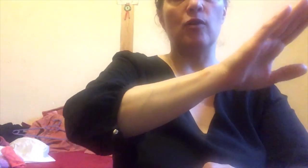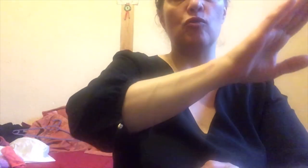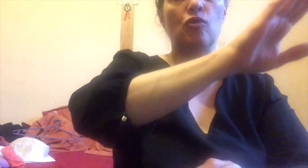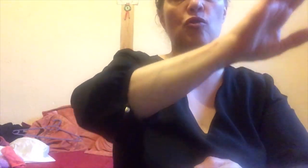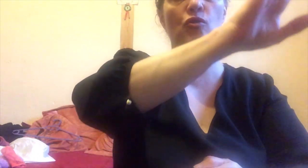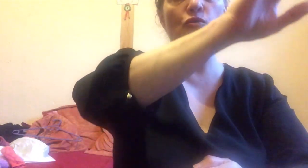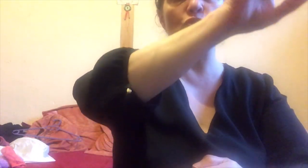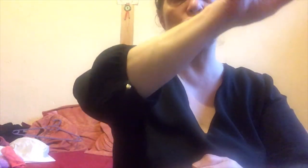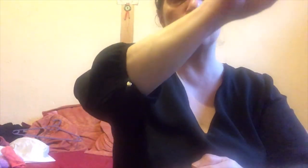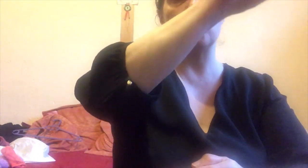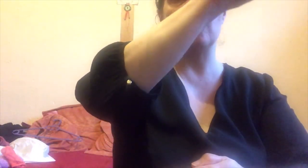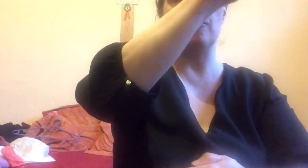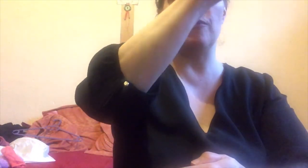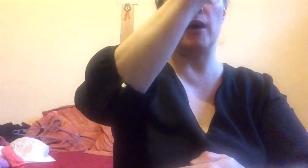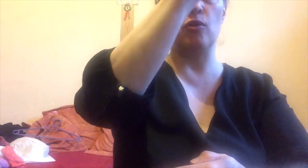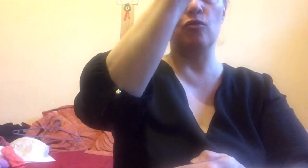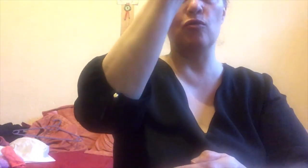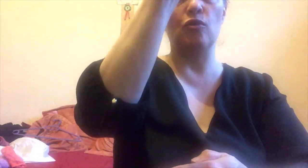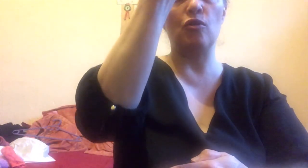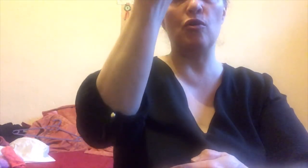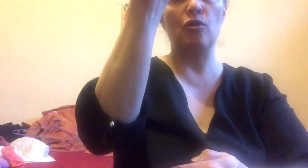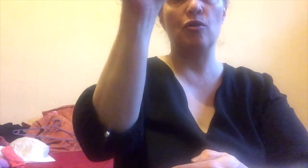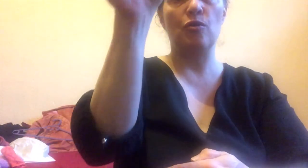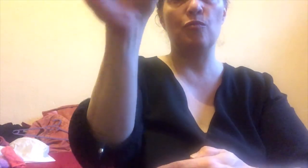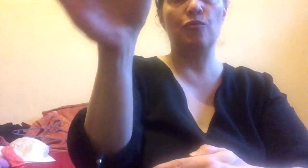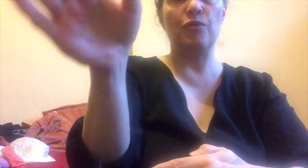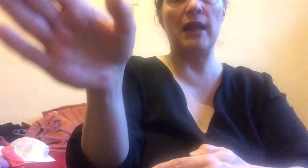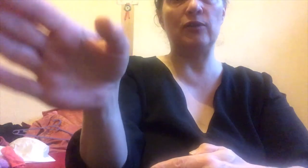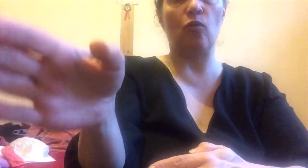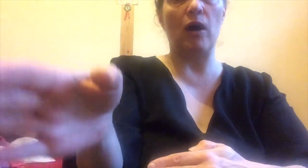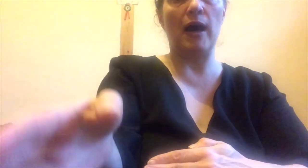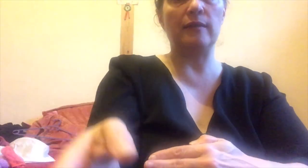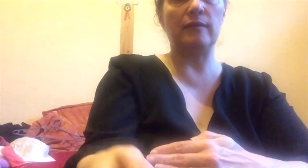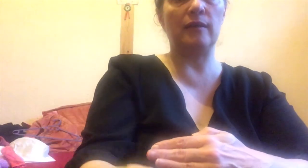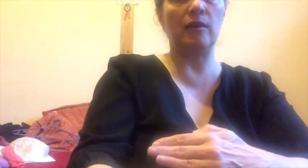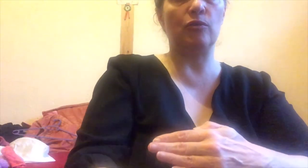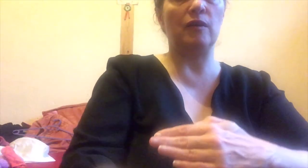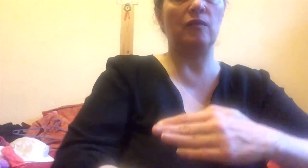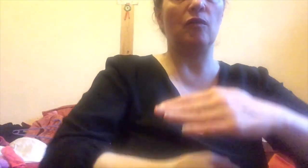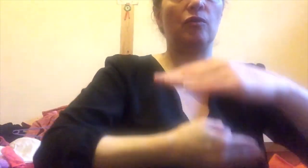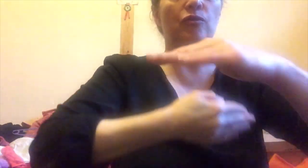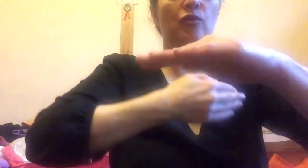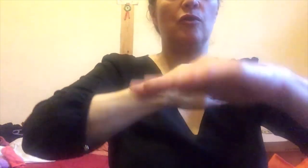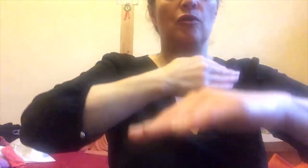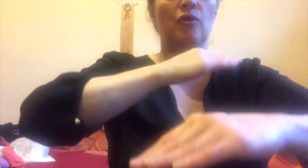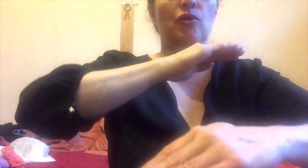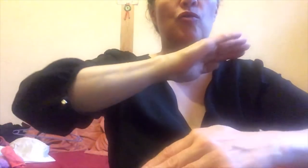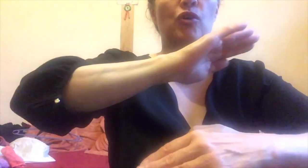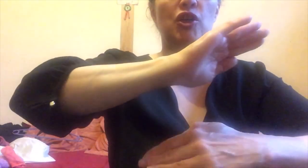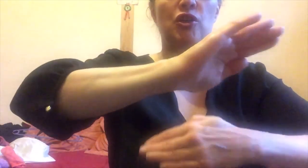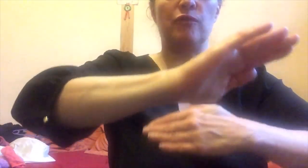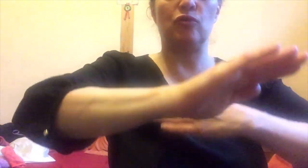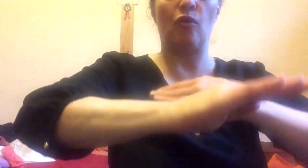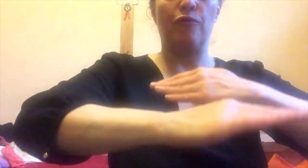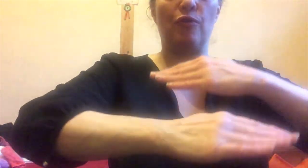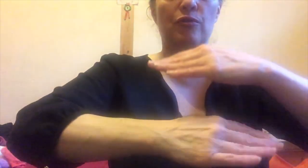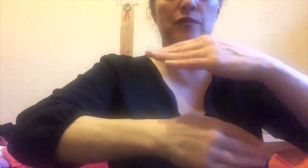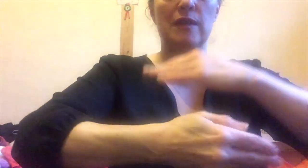gauche vers le haut, puis la droite et redescendre. Corrigez votre enfant s'il